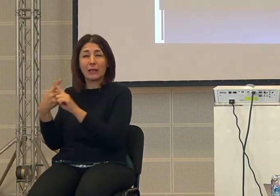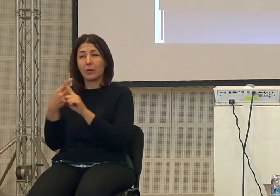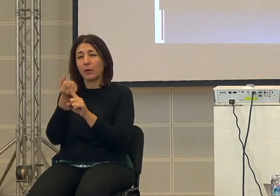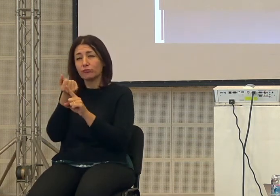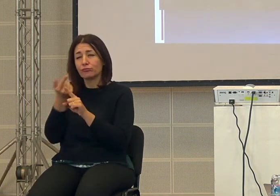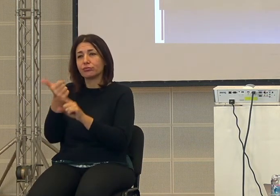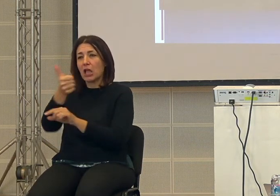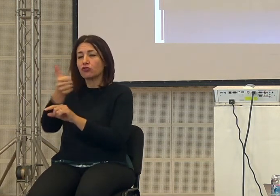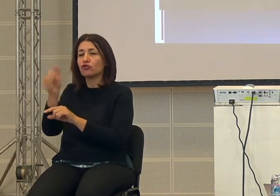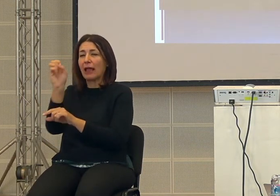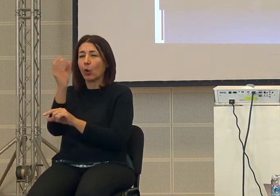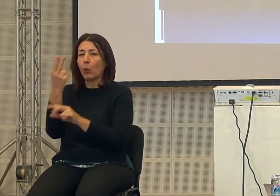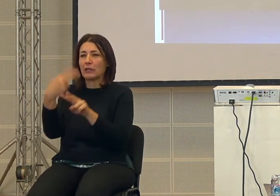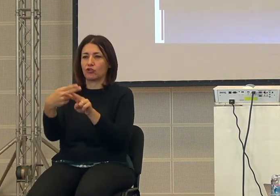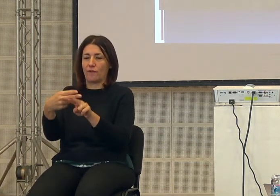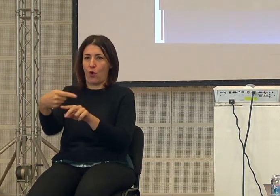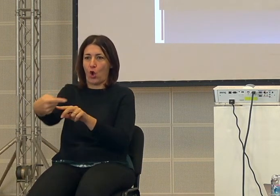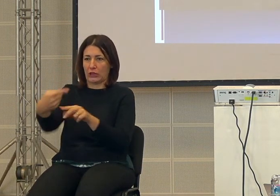115 volte